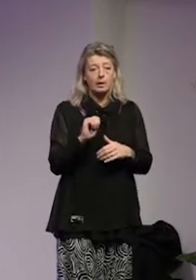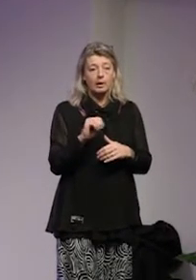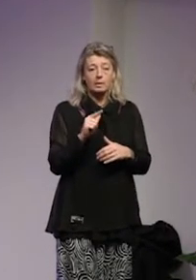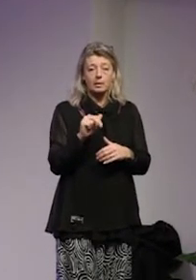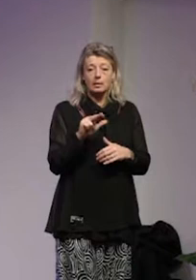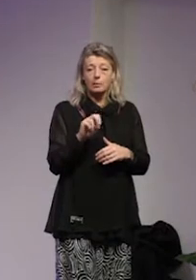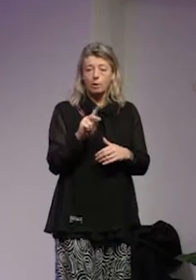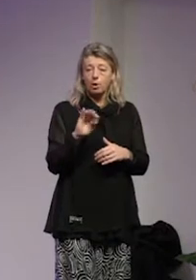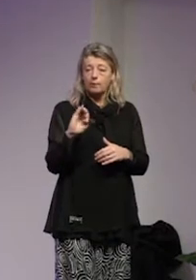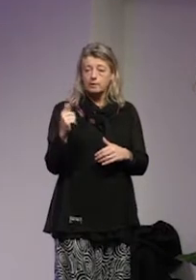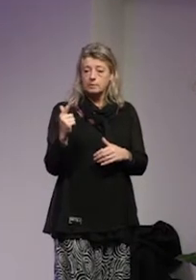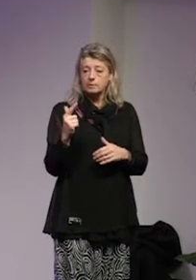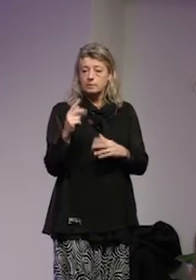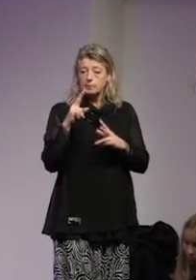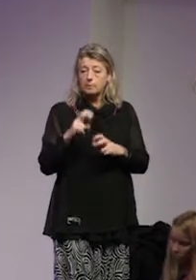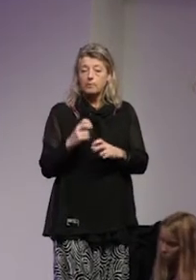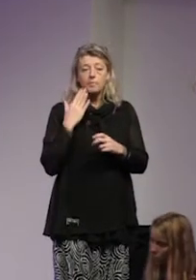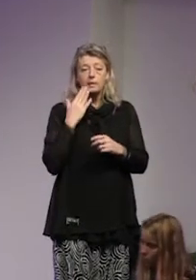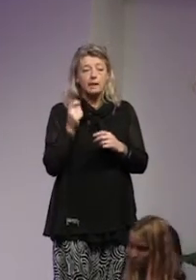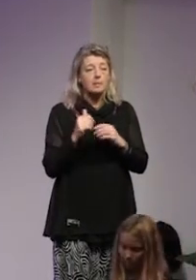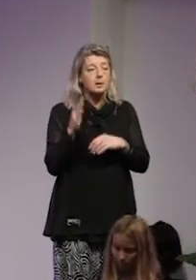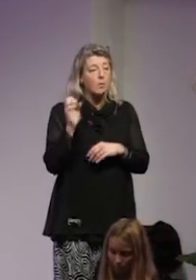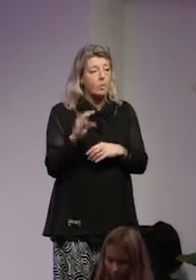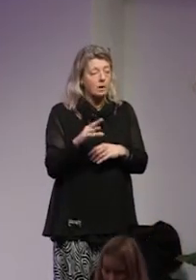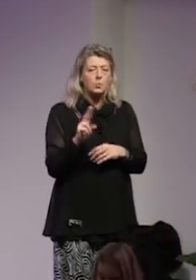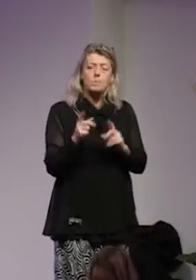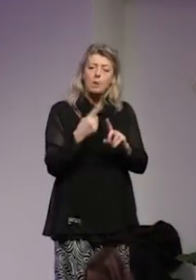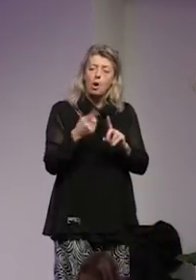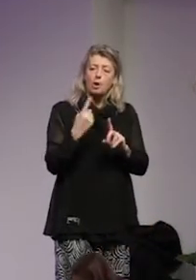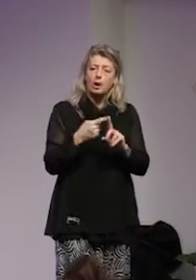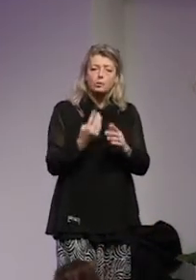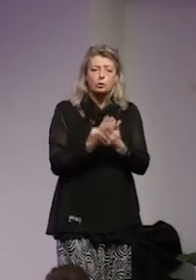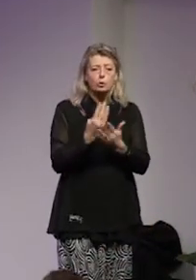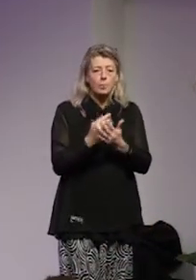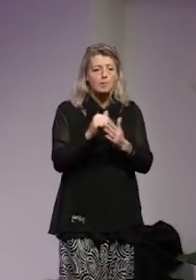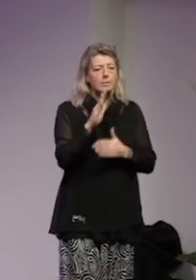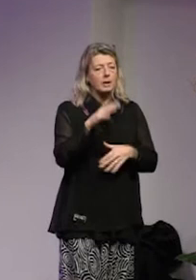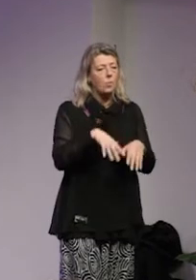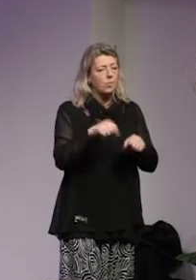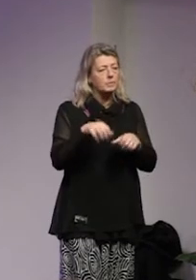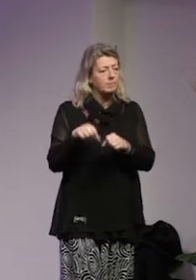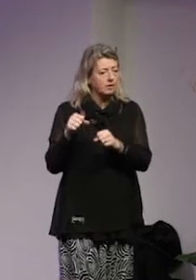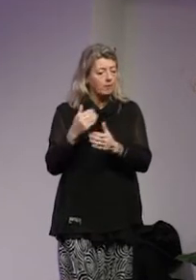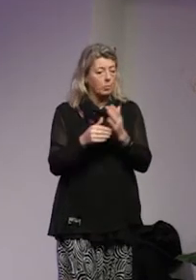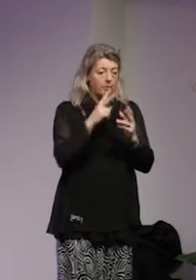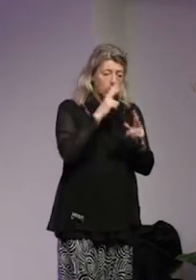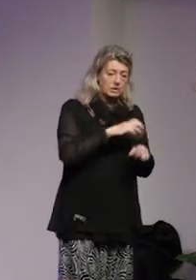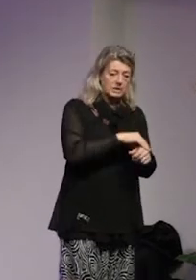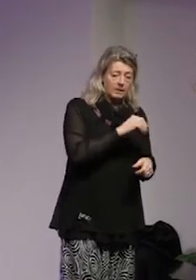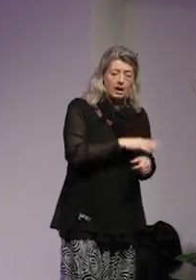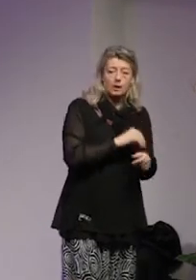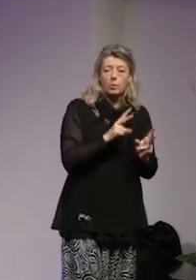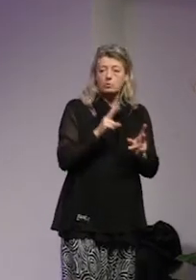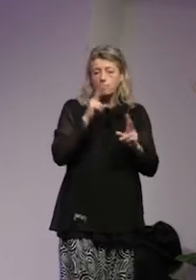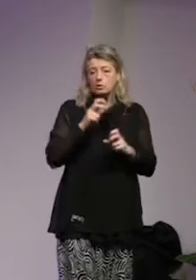studier för att få reda på lite mer om dem och nu börjar det samlas en hel del data både från forskning i Sverige och forskning